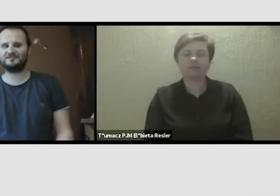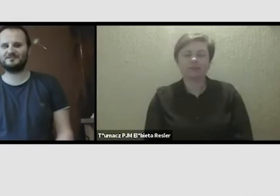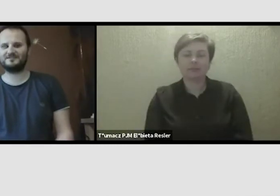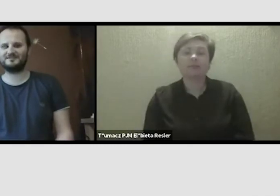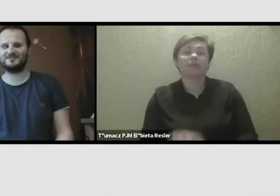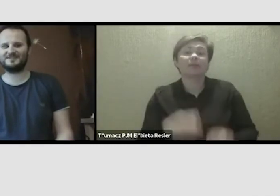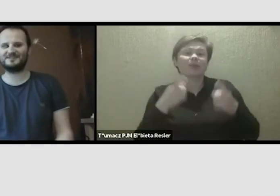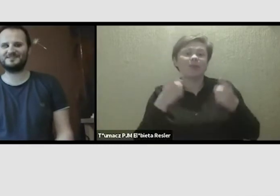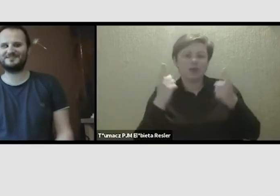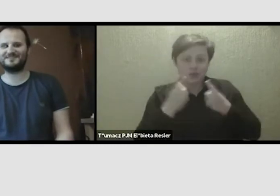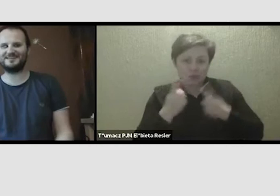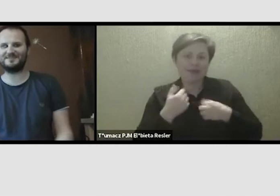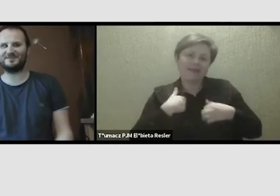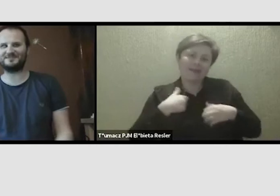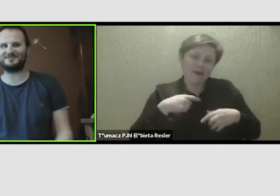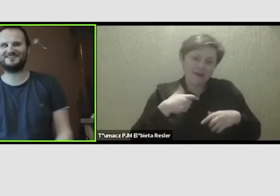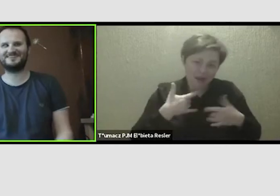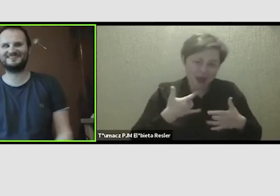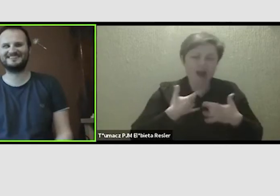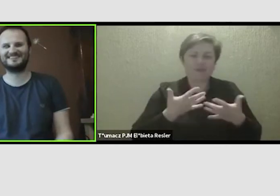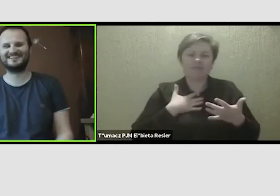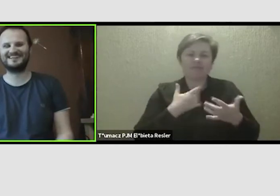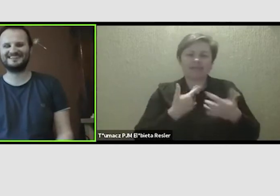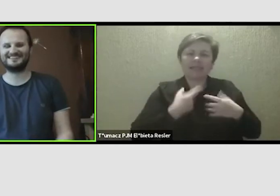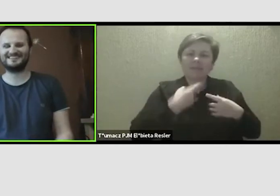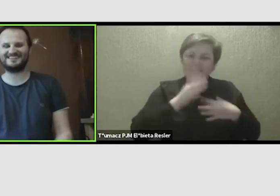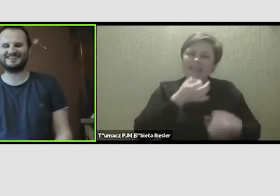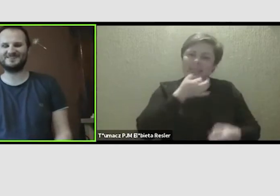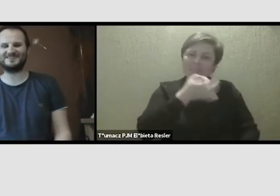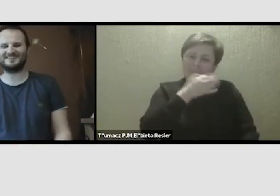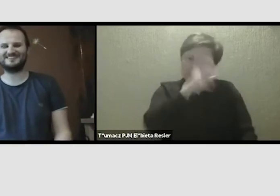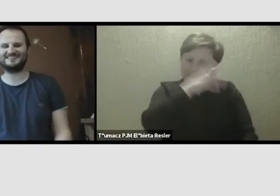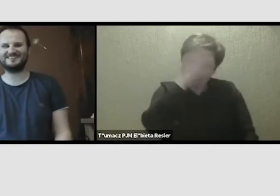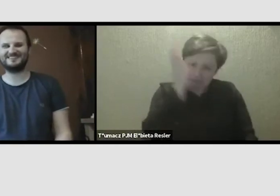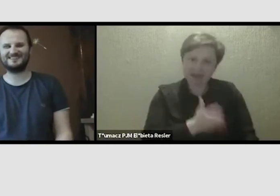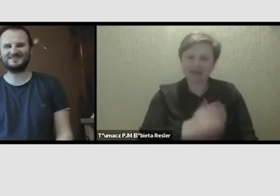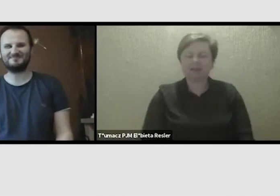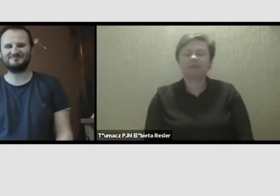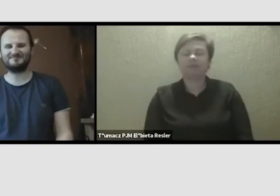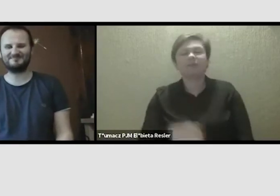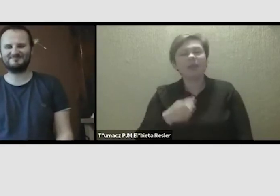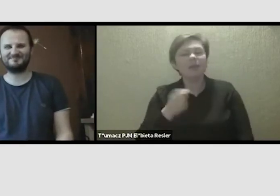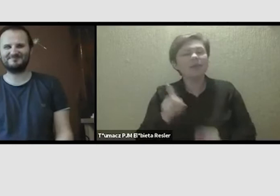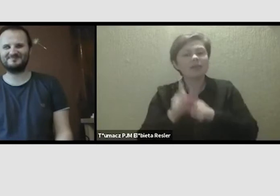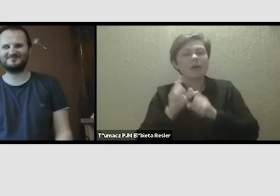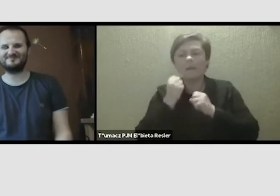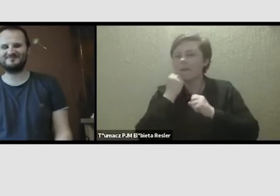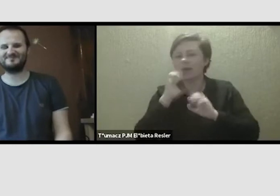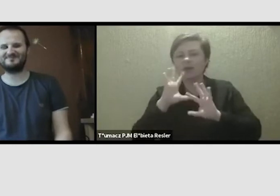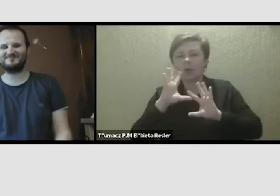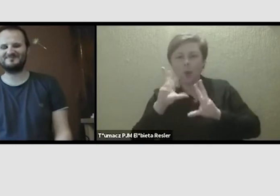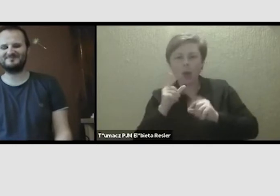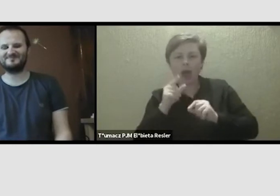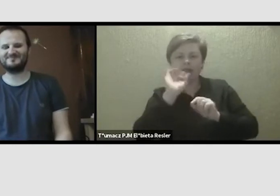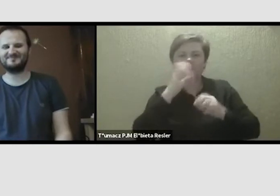czuję się upoważniana, żeby kontynuować rewelację. Słuchajcie, ja bardzo taki ładny biogram wasz